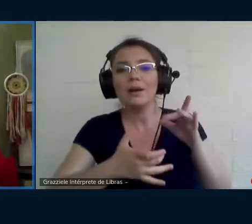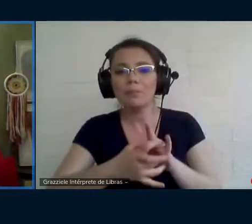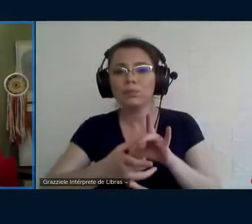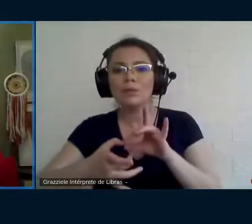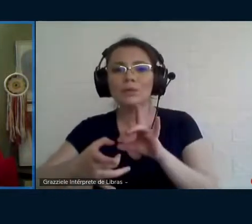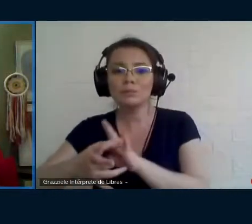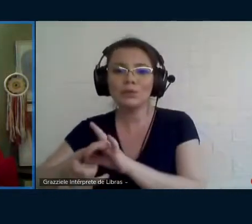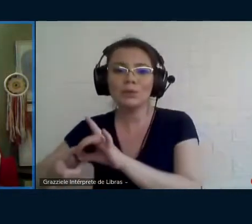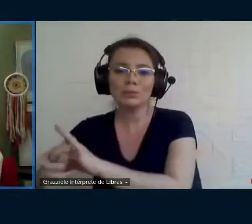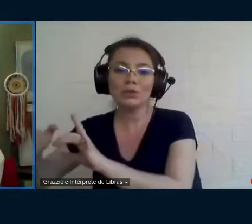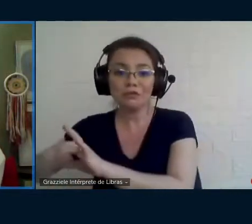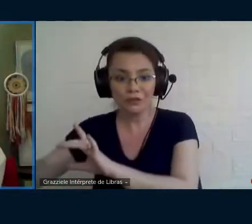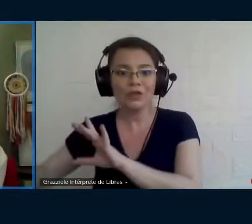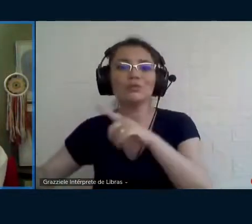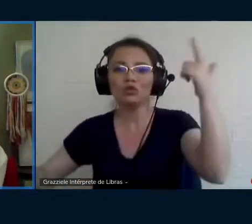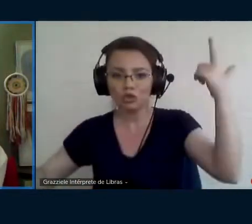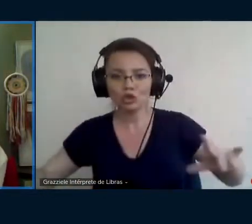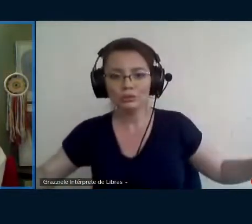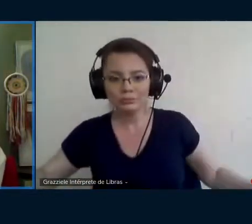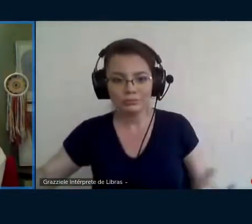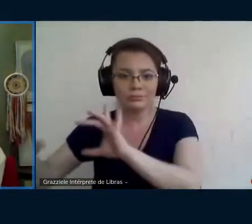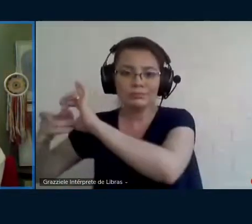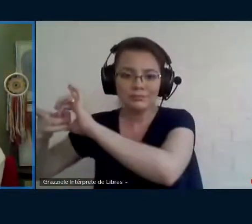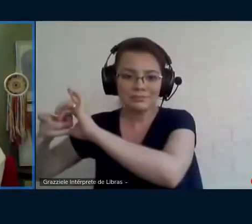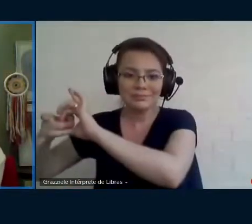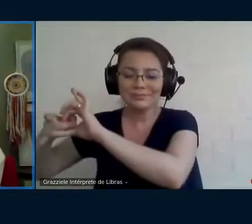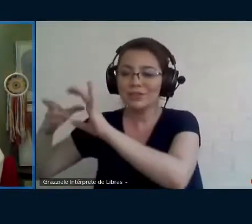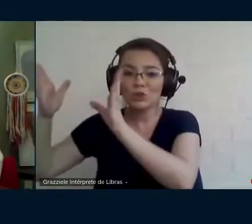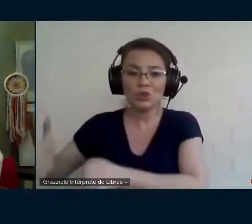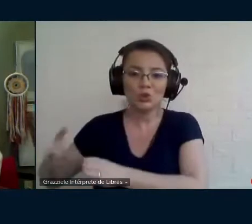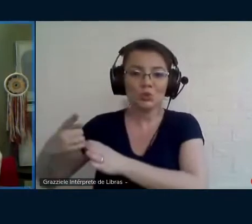retomado no bloco final dessa dupla